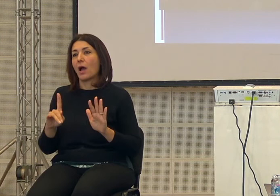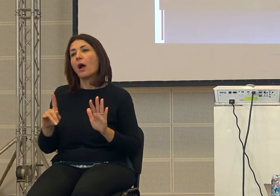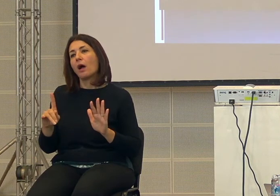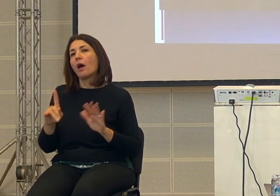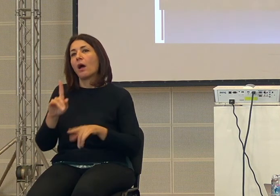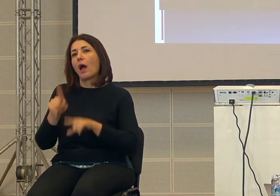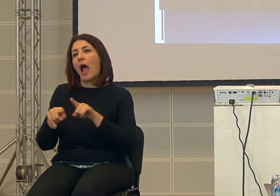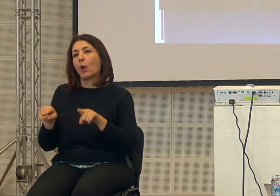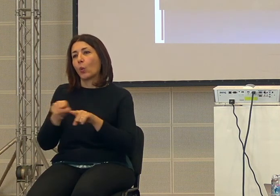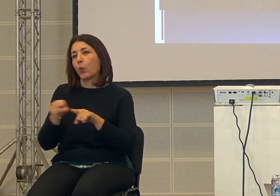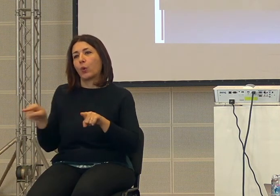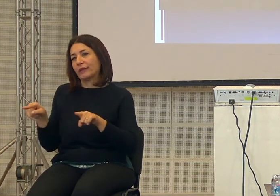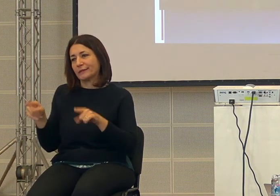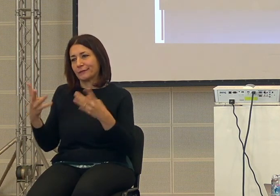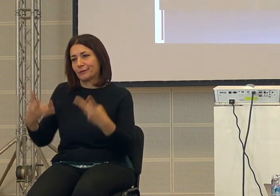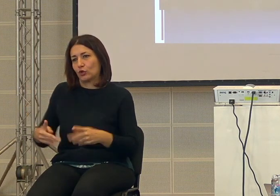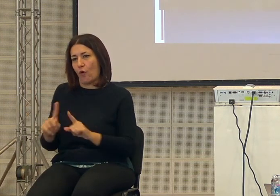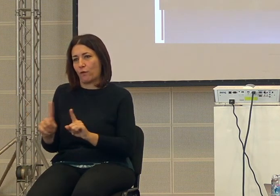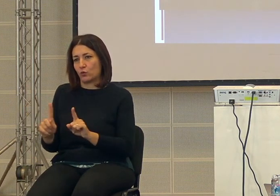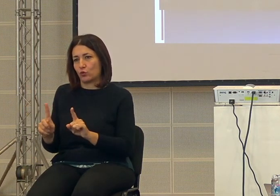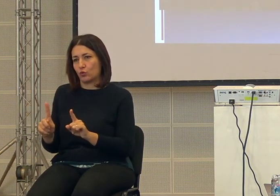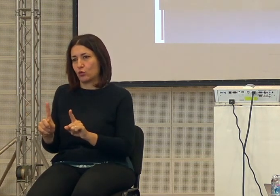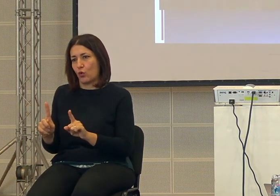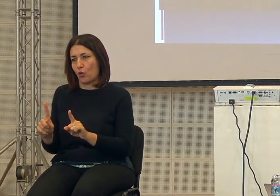cose che non funzionano per esempio